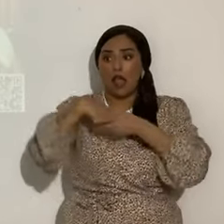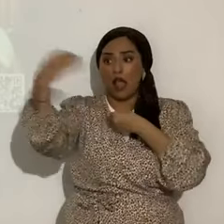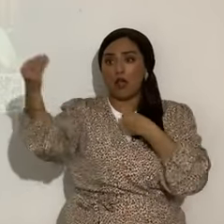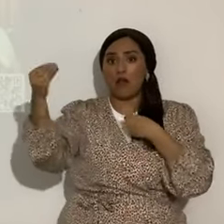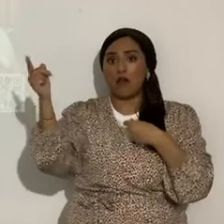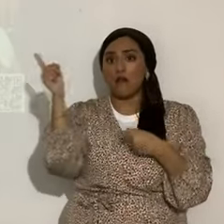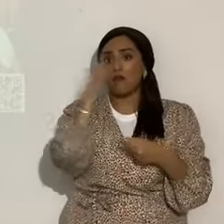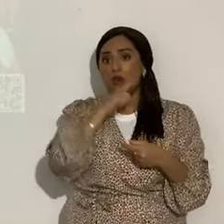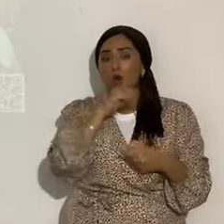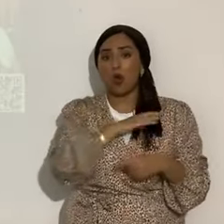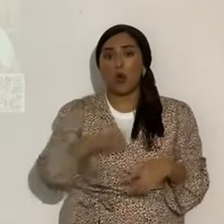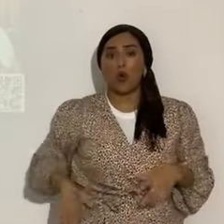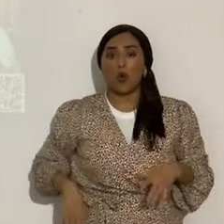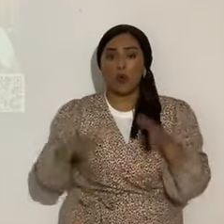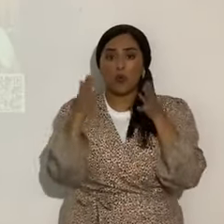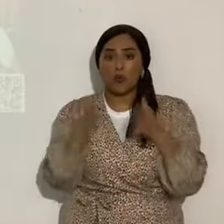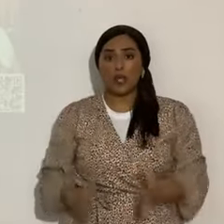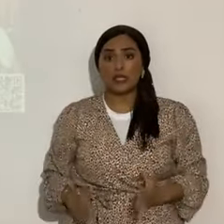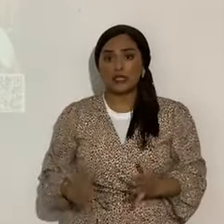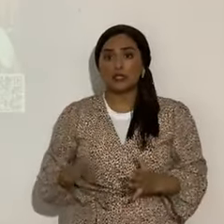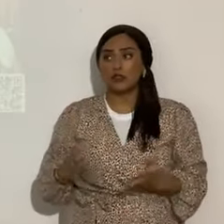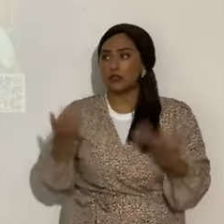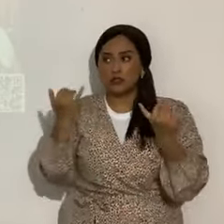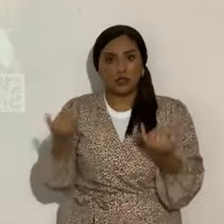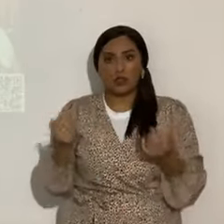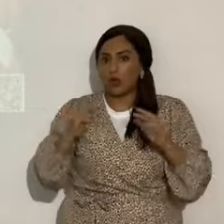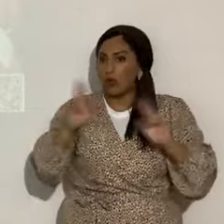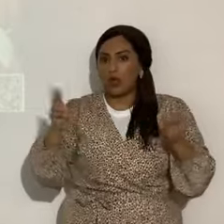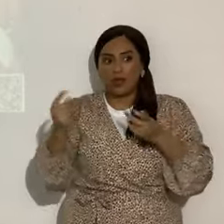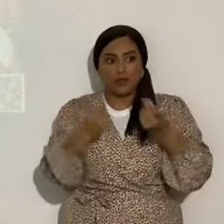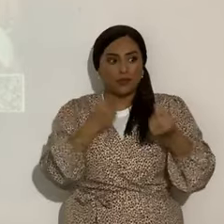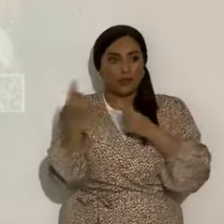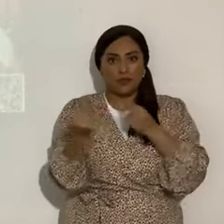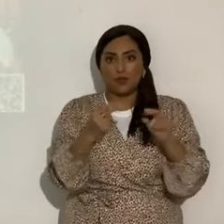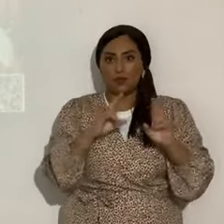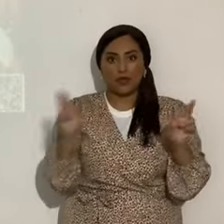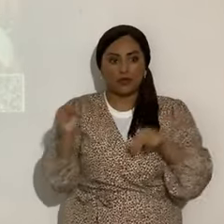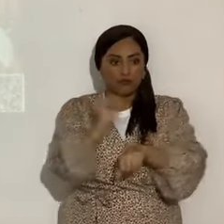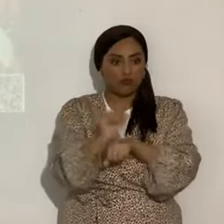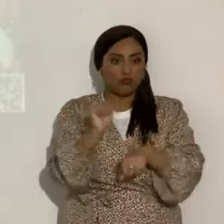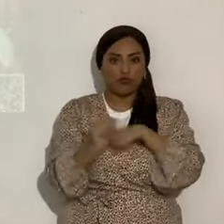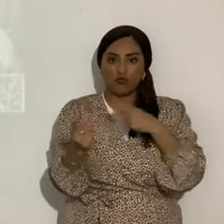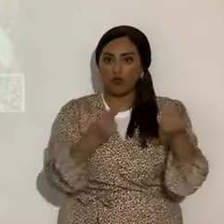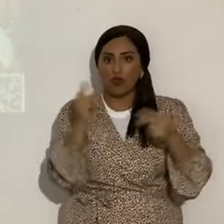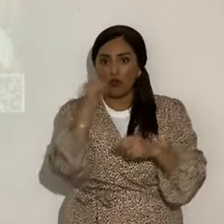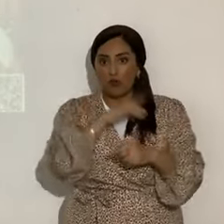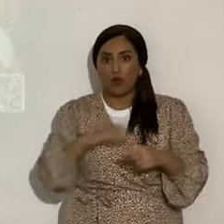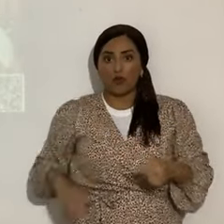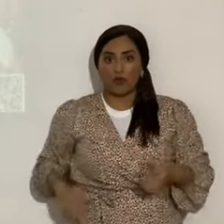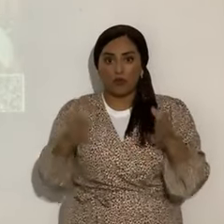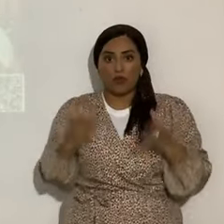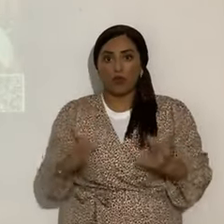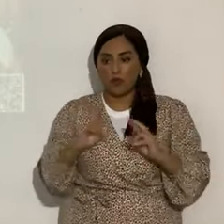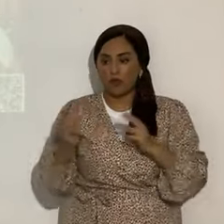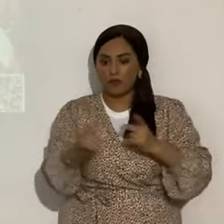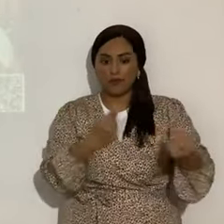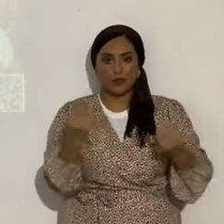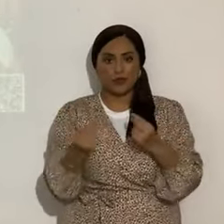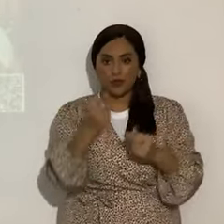anticristo, el antimachía, que ya está operando desde hace varios años. ¿O no? Eso ya lo